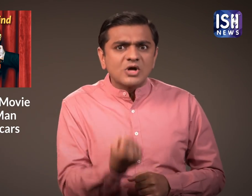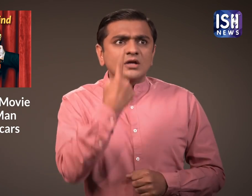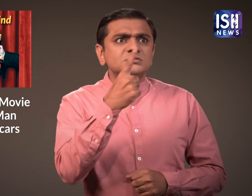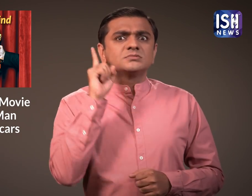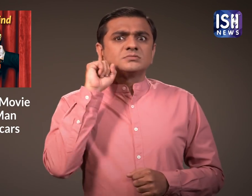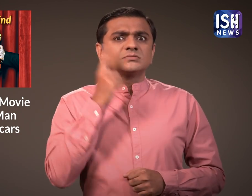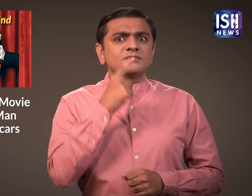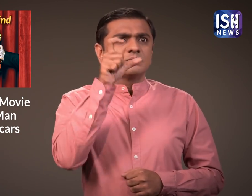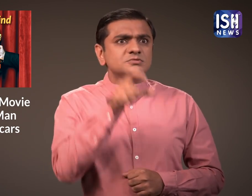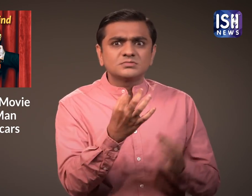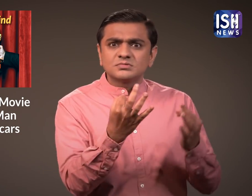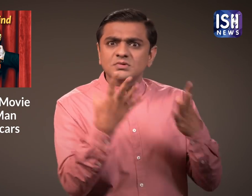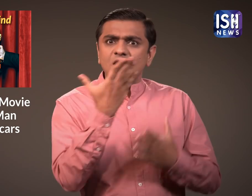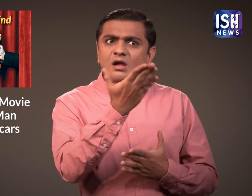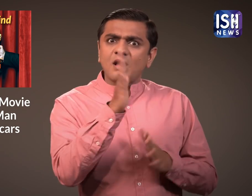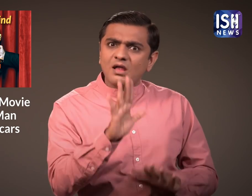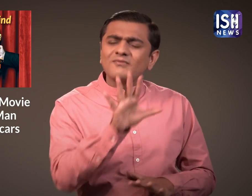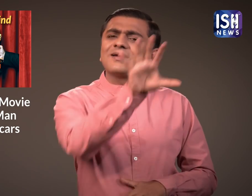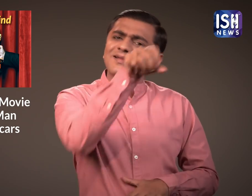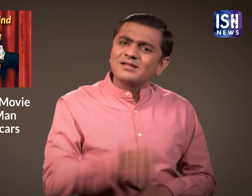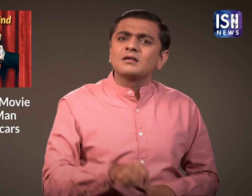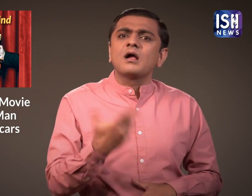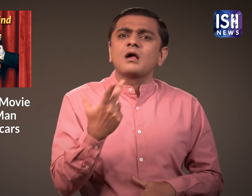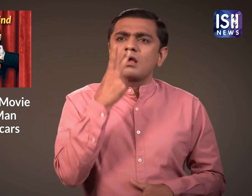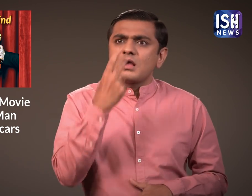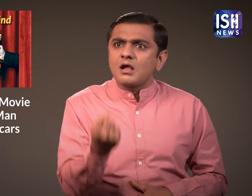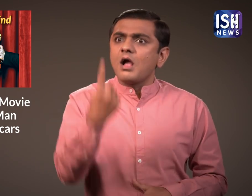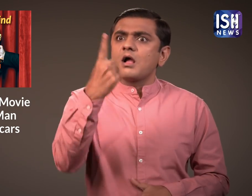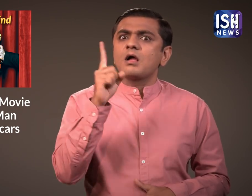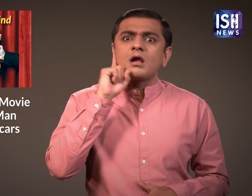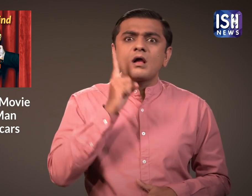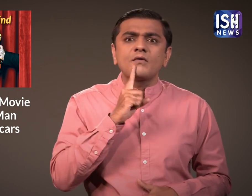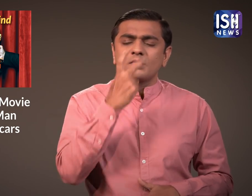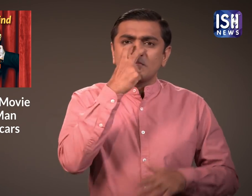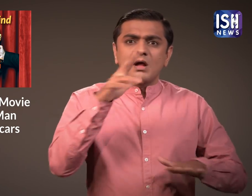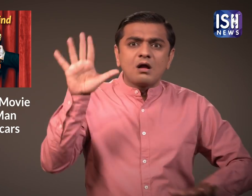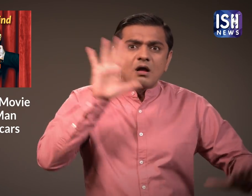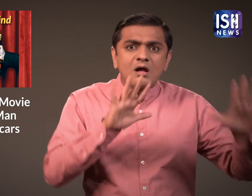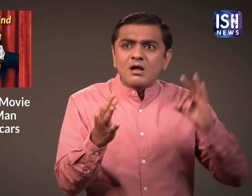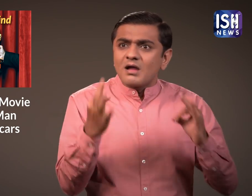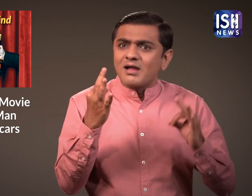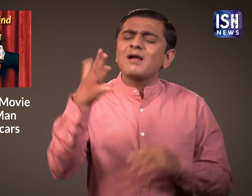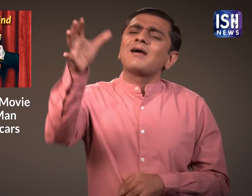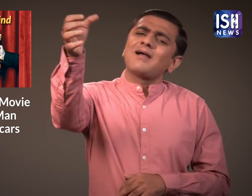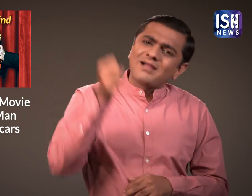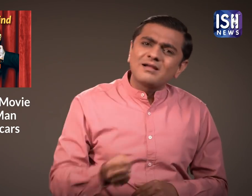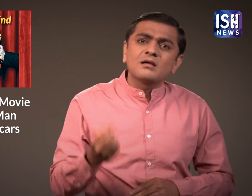कर्णबदीर, DeafBlind और अन्य दिव्यांग कलाकारों को अपनी प्रतिबा दिखाने का अफसर दिया जाना